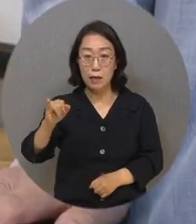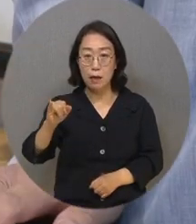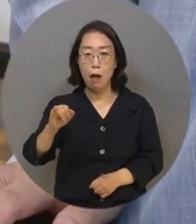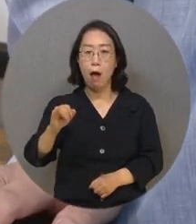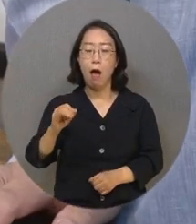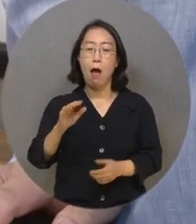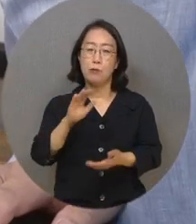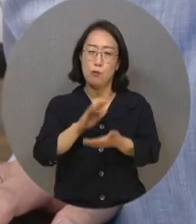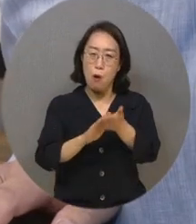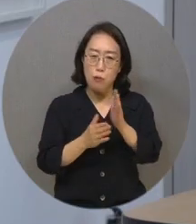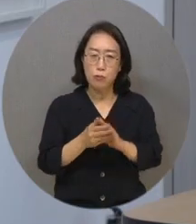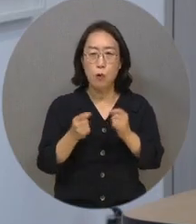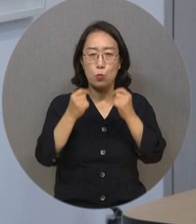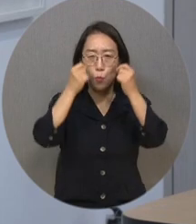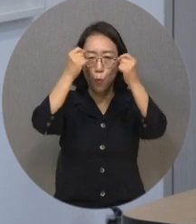있습니다.